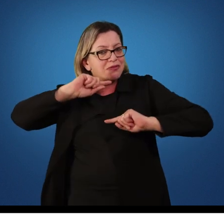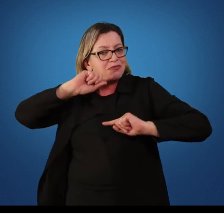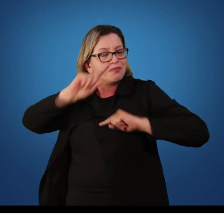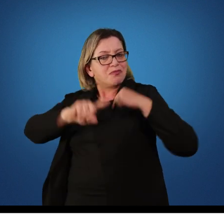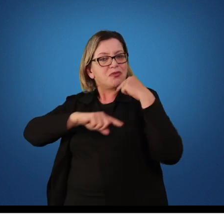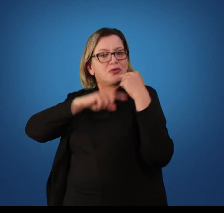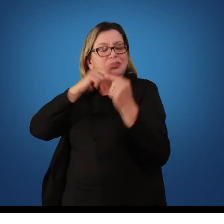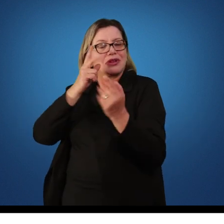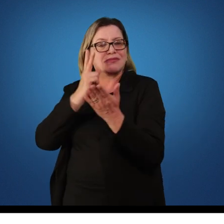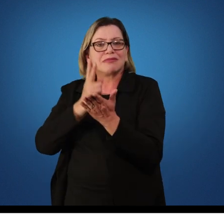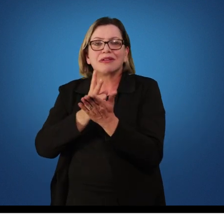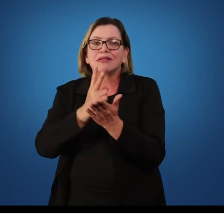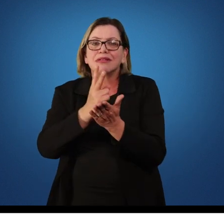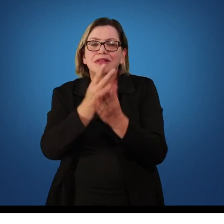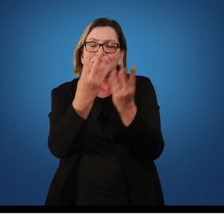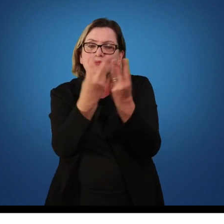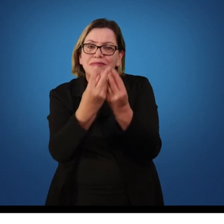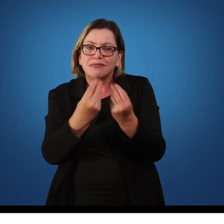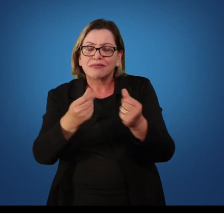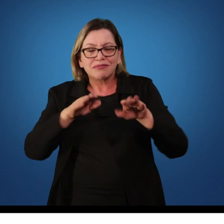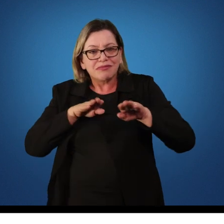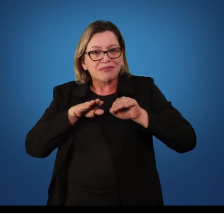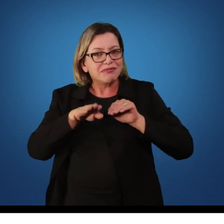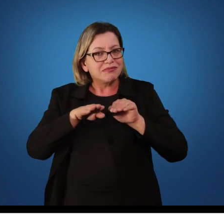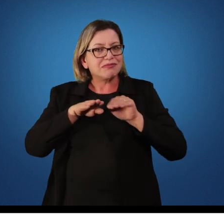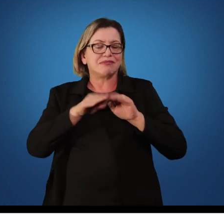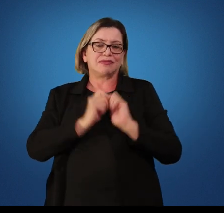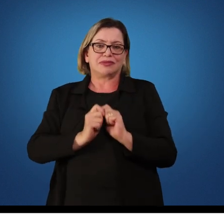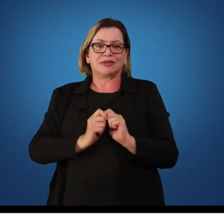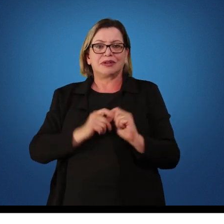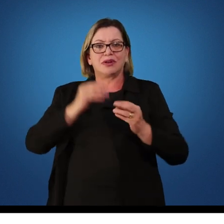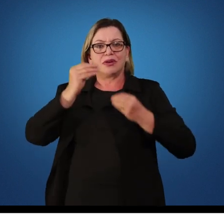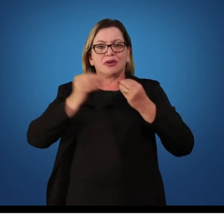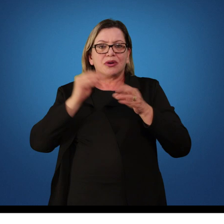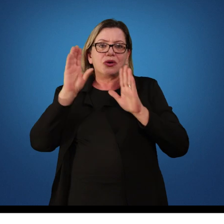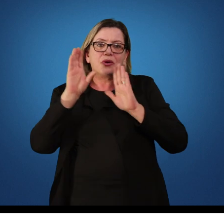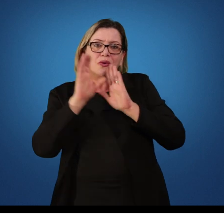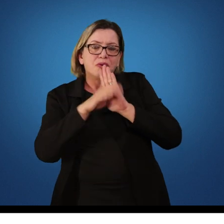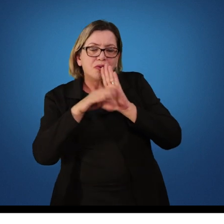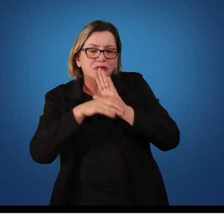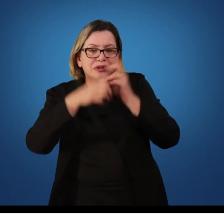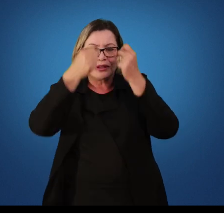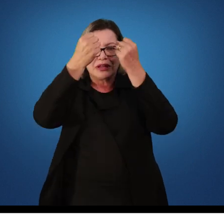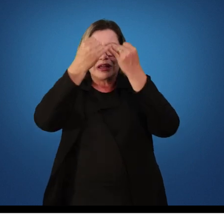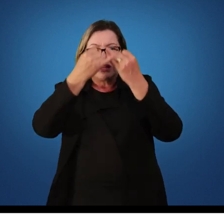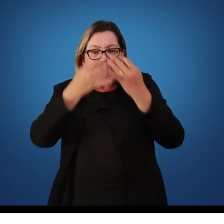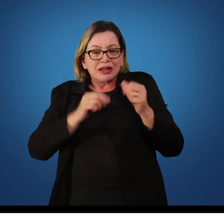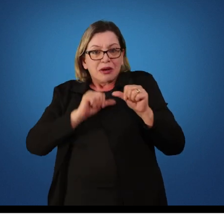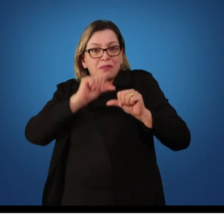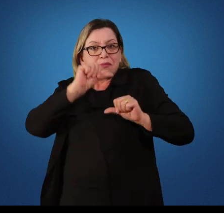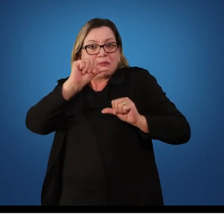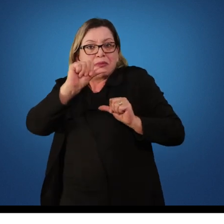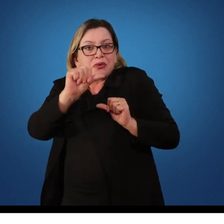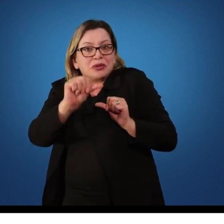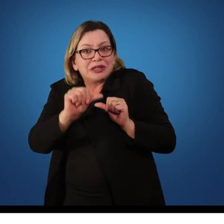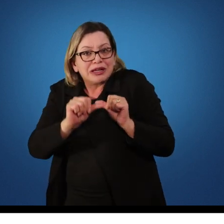permanentes na habilidade motora. Essa parte do conceito que fala em mudanças relativamente permanentes é